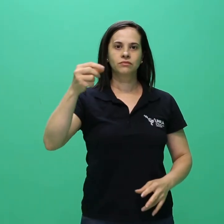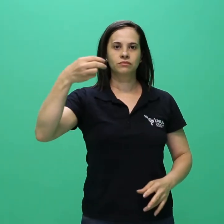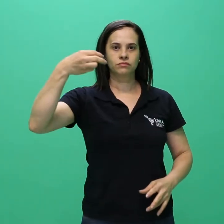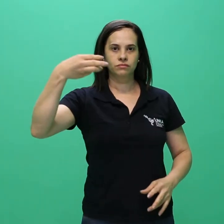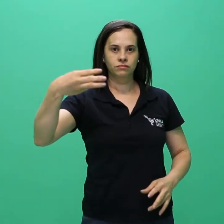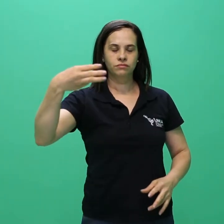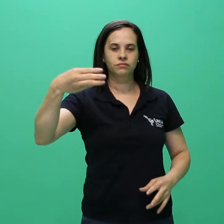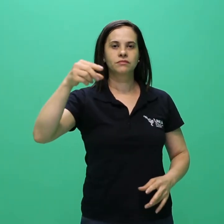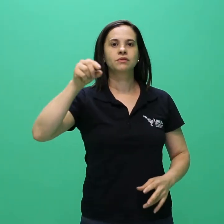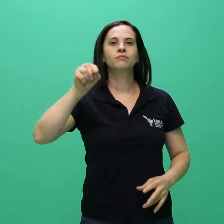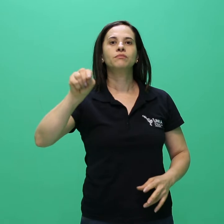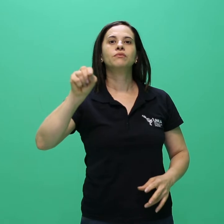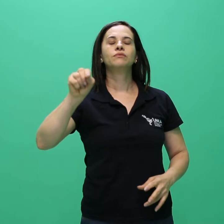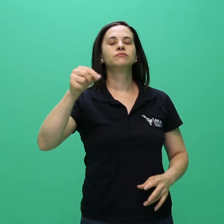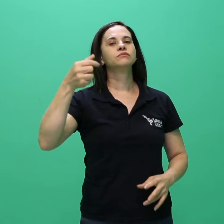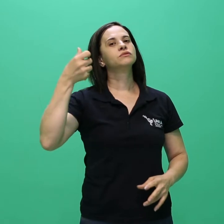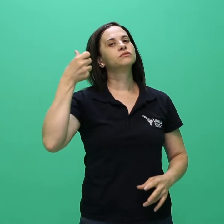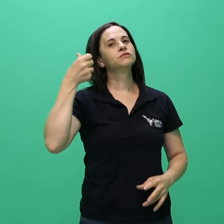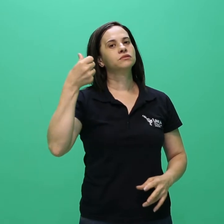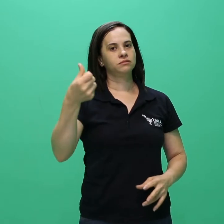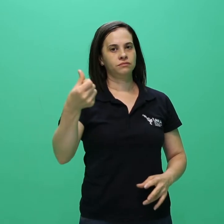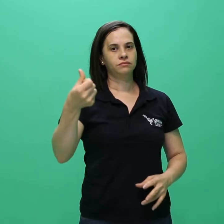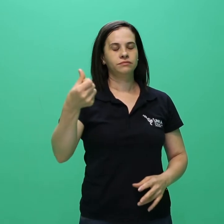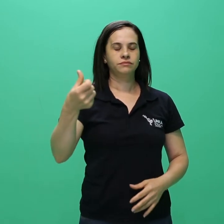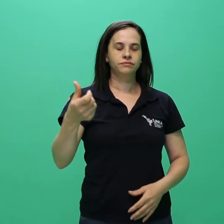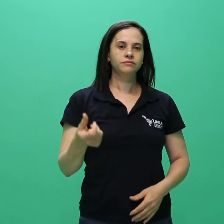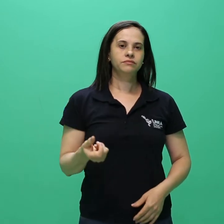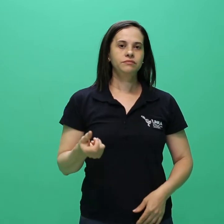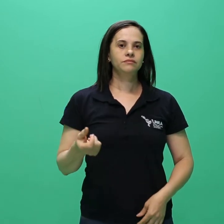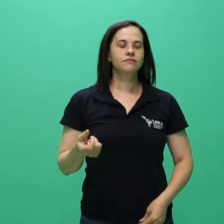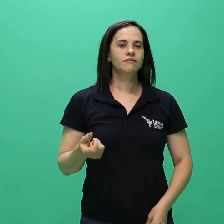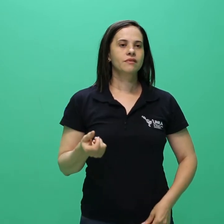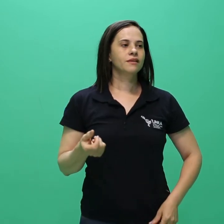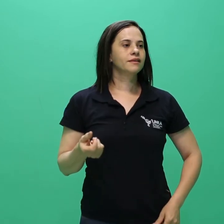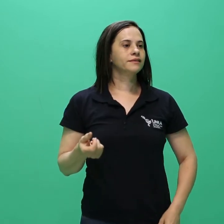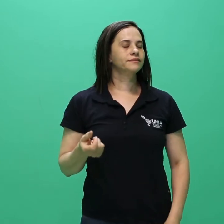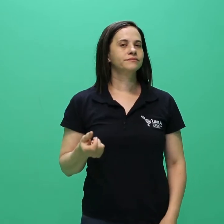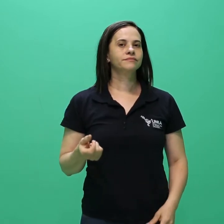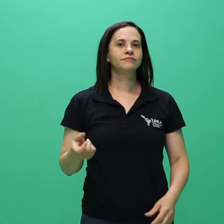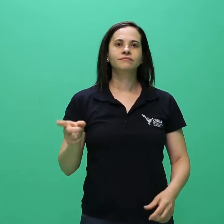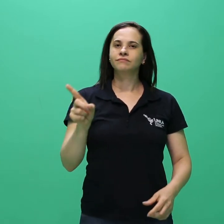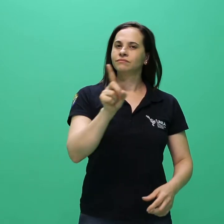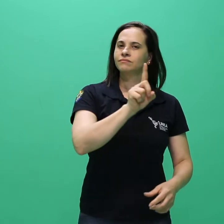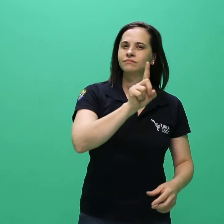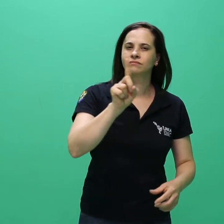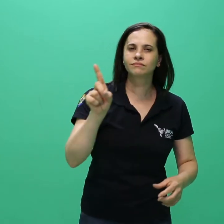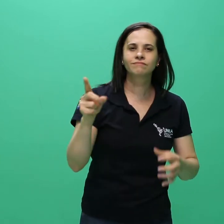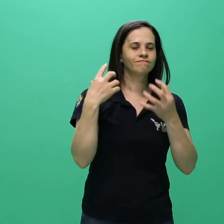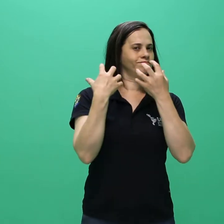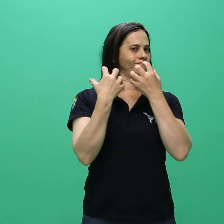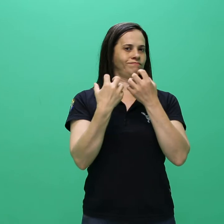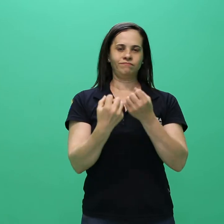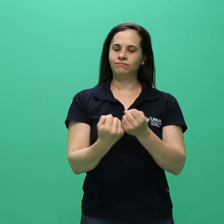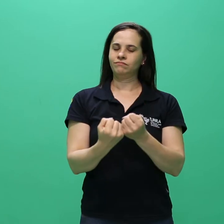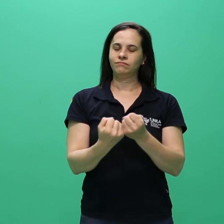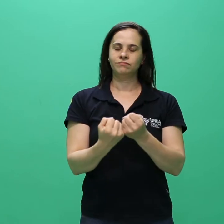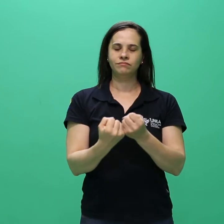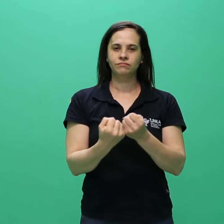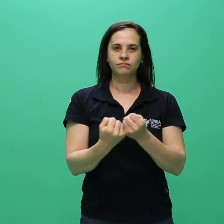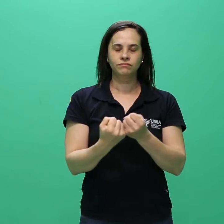4.3.6. Não serão aceitas, em nenhuma hipótese, solicitações de